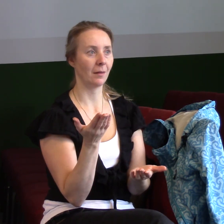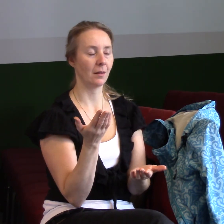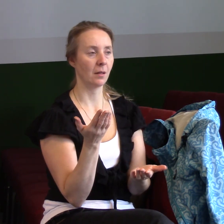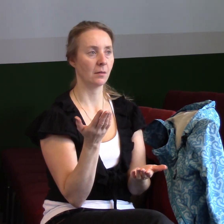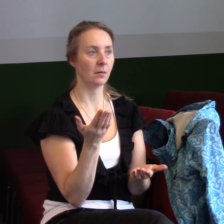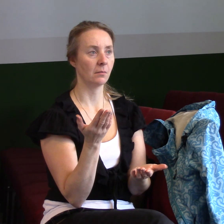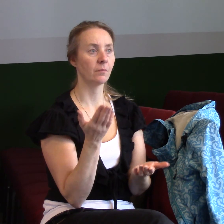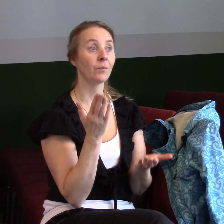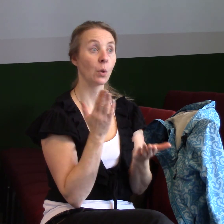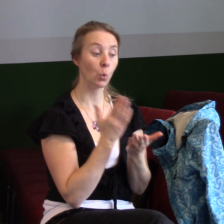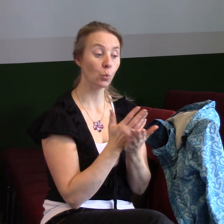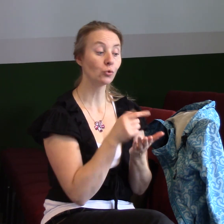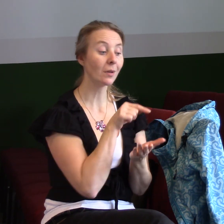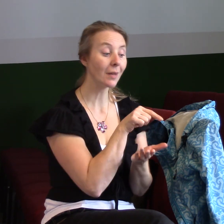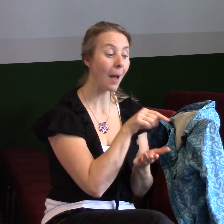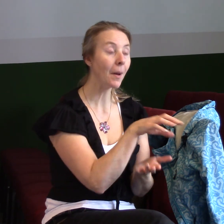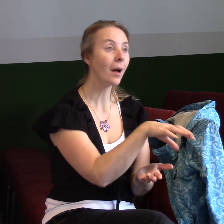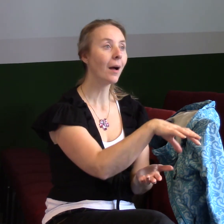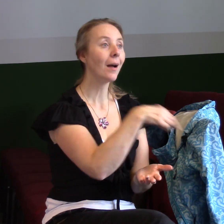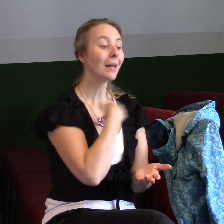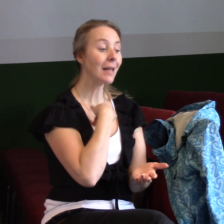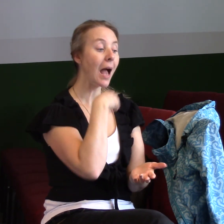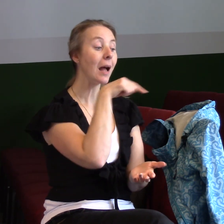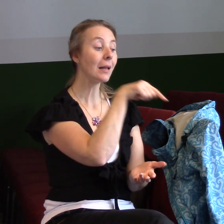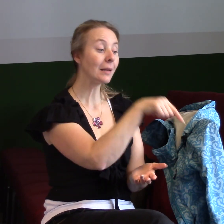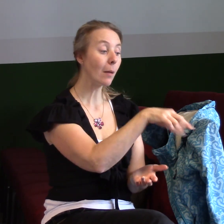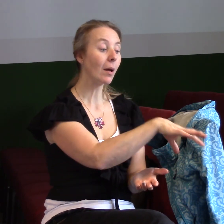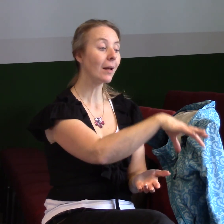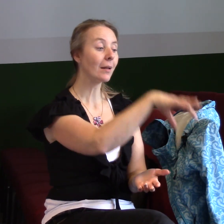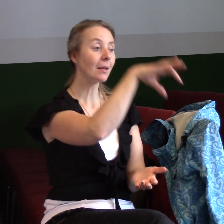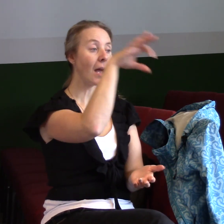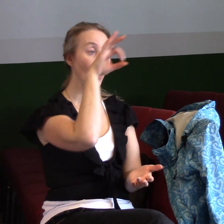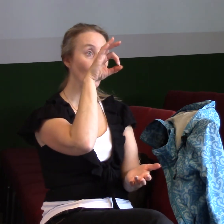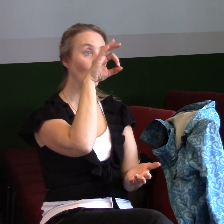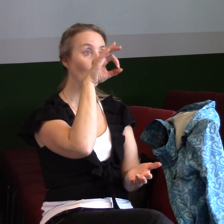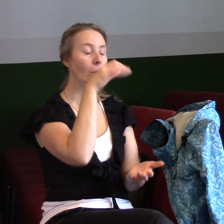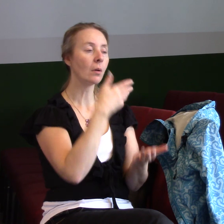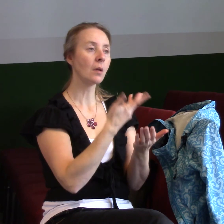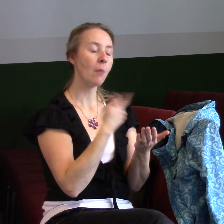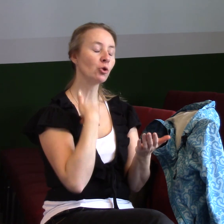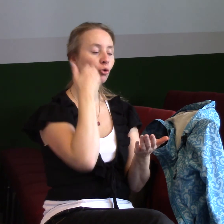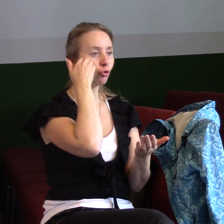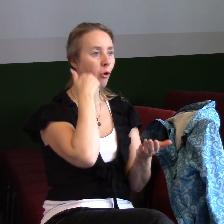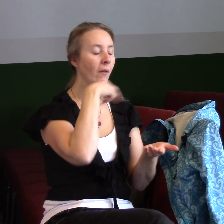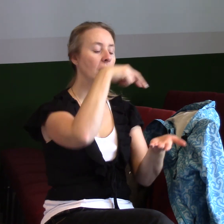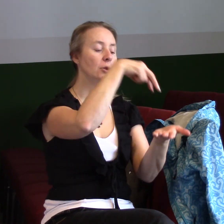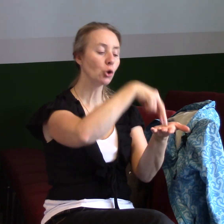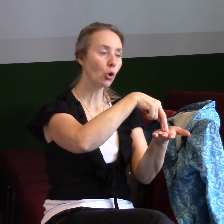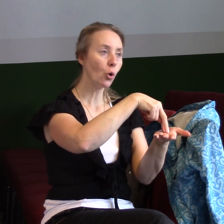mě tam naleznete, nebo já tě tam naleznu, a ty tam stojíš, možná ležíš, možná pláčeš, ale